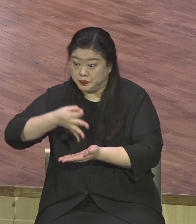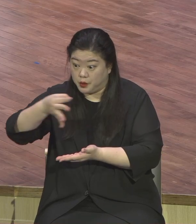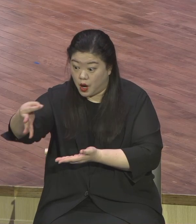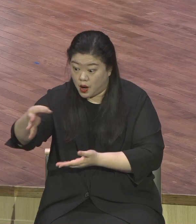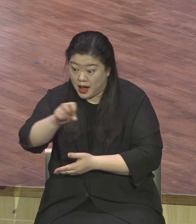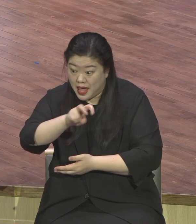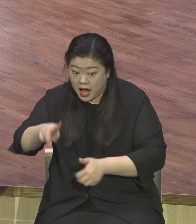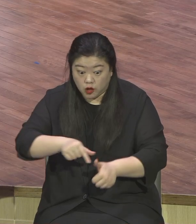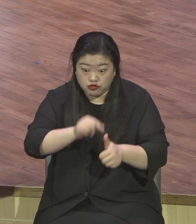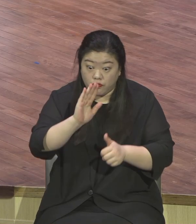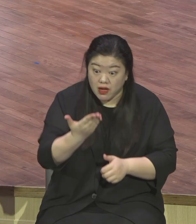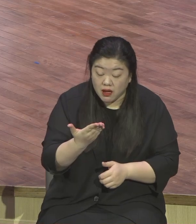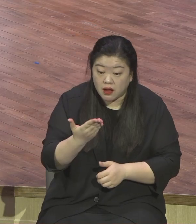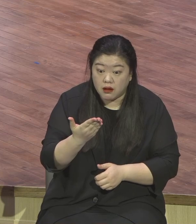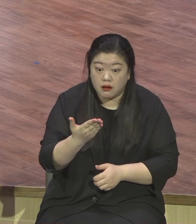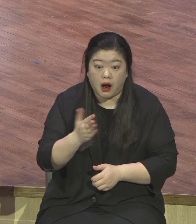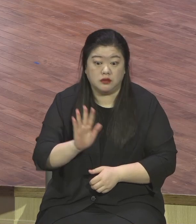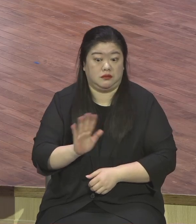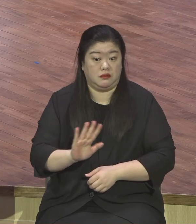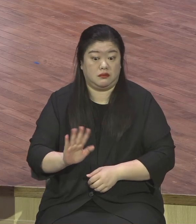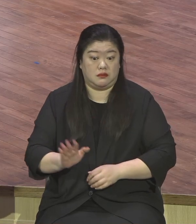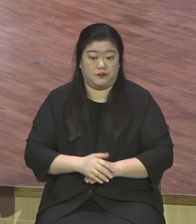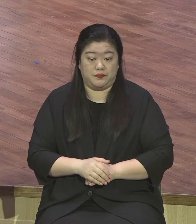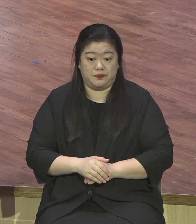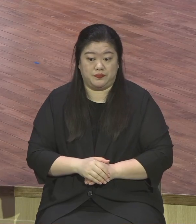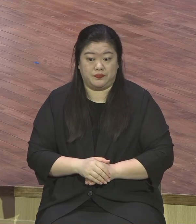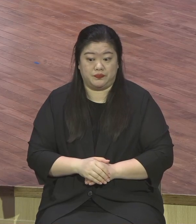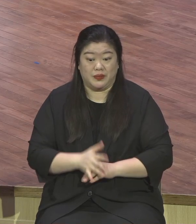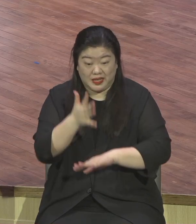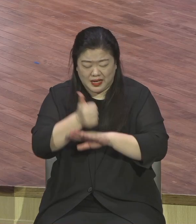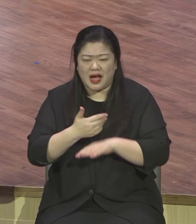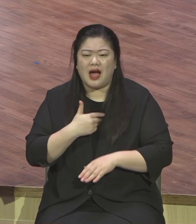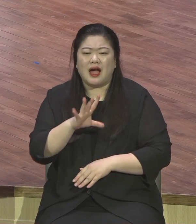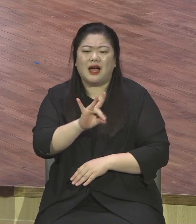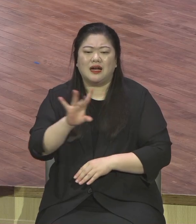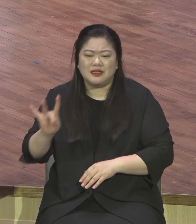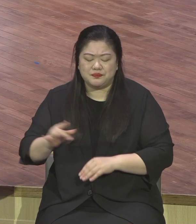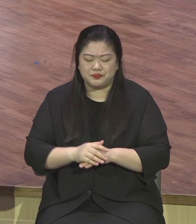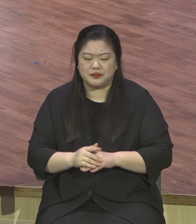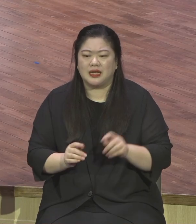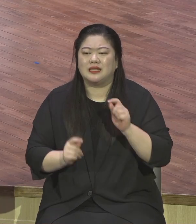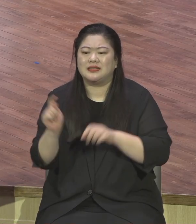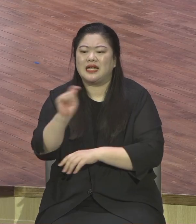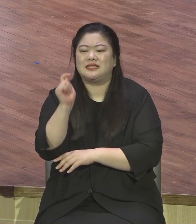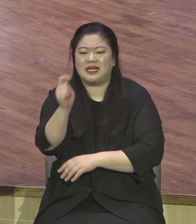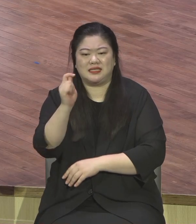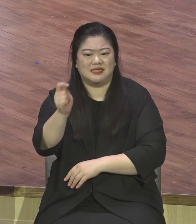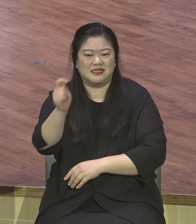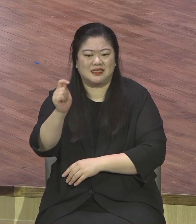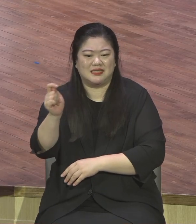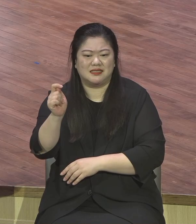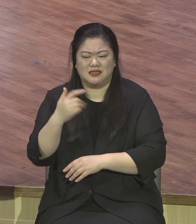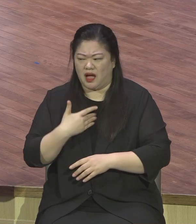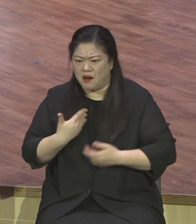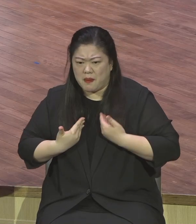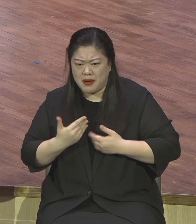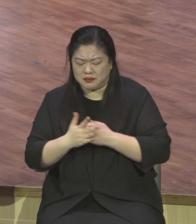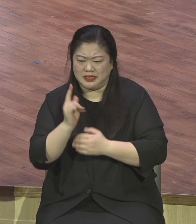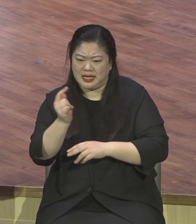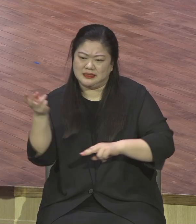택시 기사들 운전도 할 때 교회 갈 시간 없어요 교회 안 가도 됩니다 교회 갈 잠잘 시간도 없는데 교회 가 그게 중요한 게